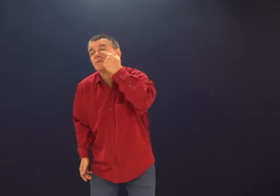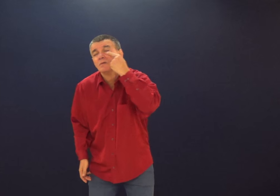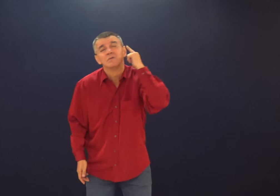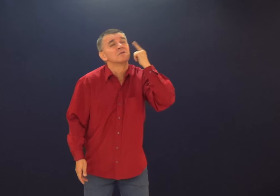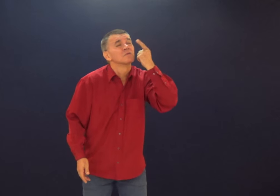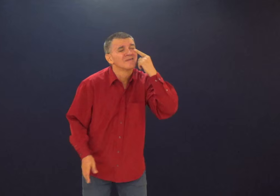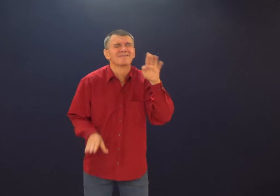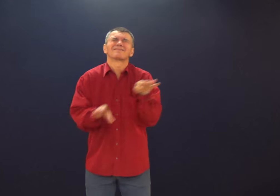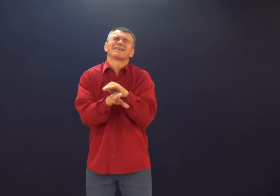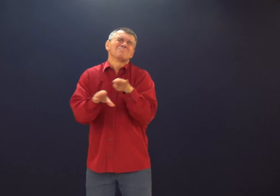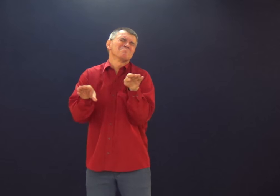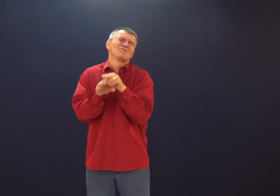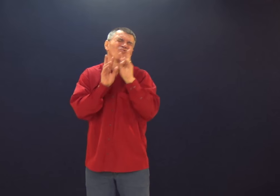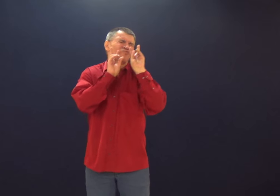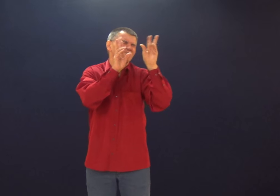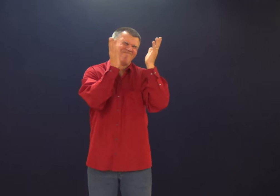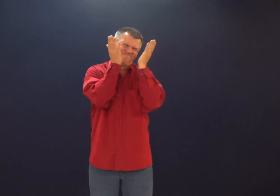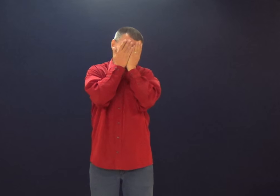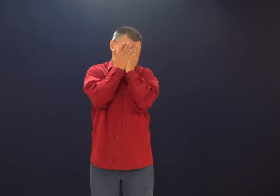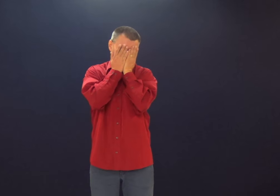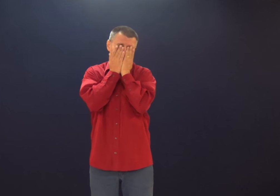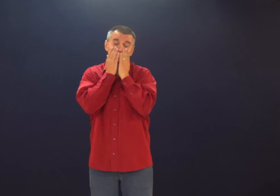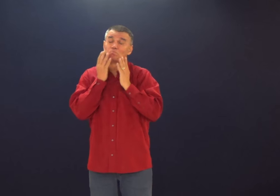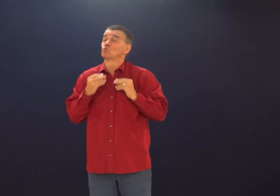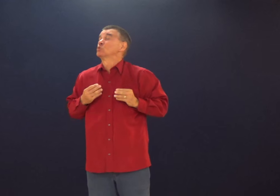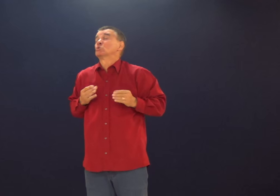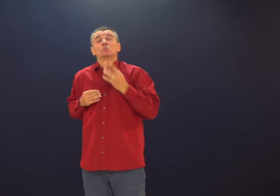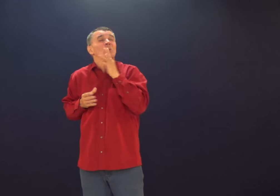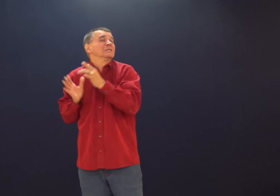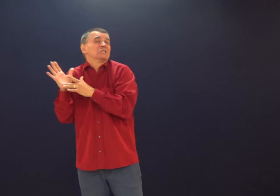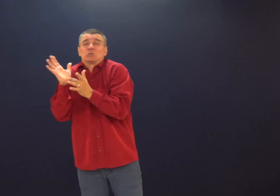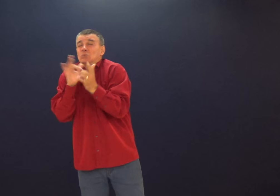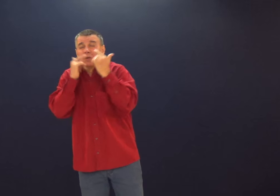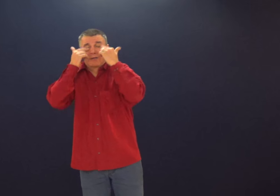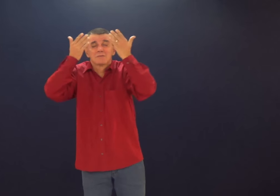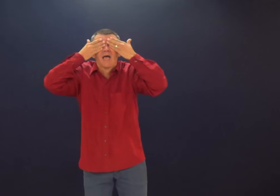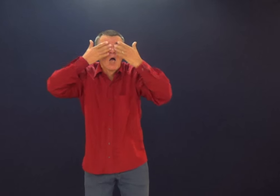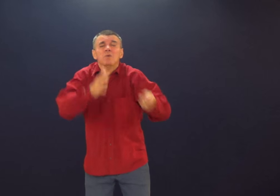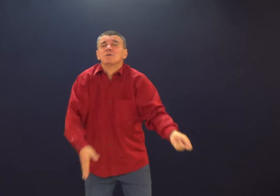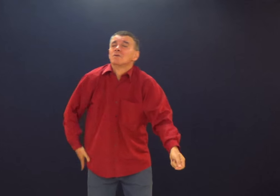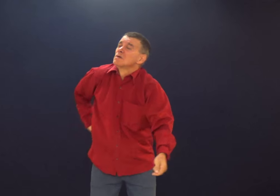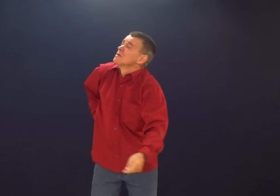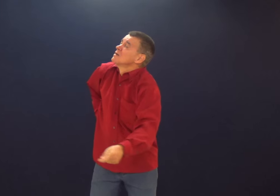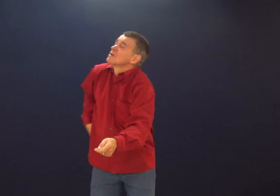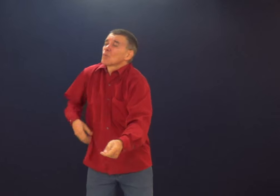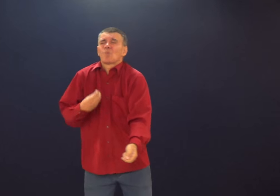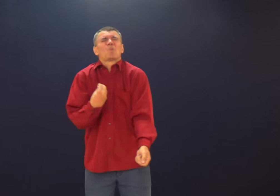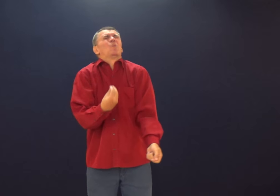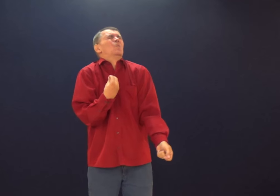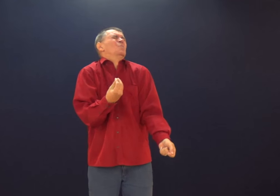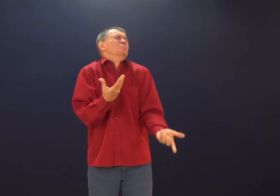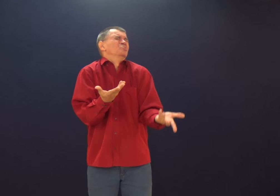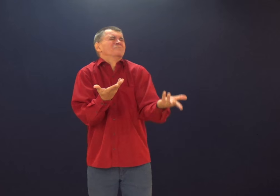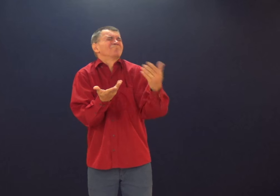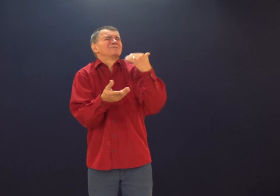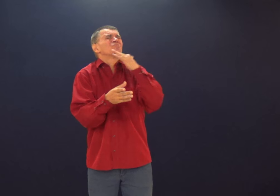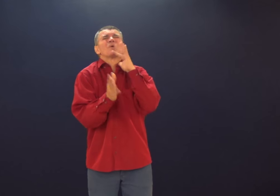Com a pessoa que não enxerga, com a pessoa que não escuta, com pessoa que não anda. Todos,